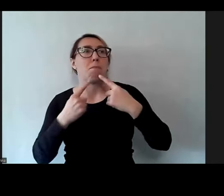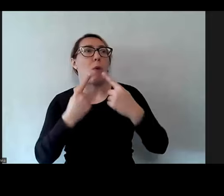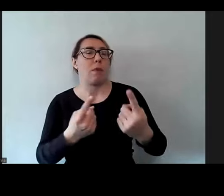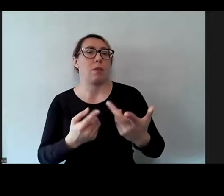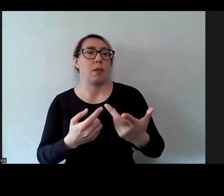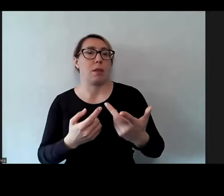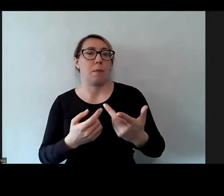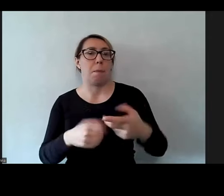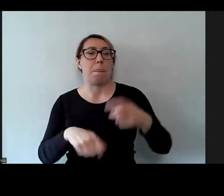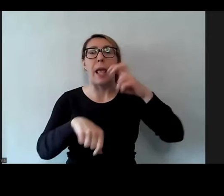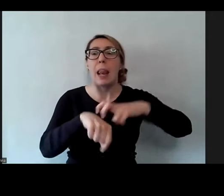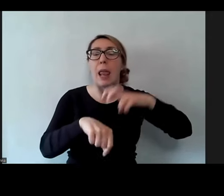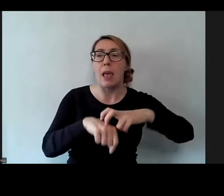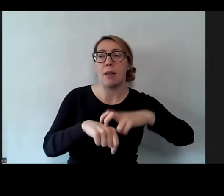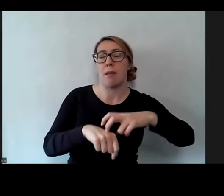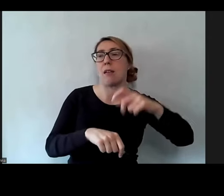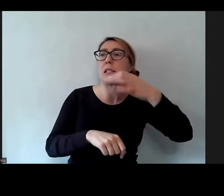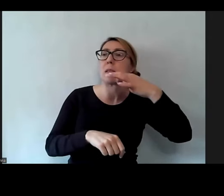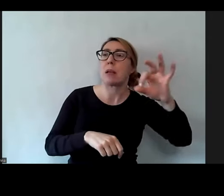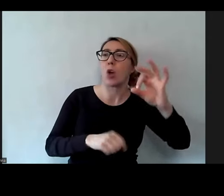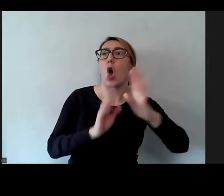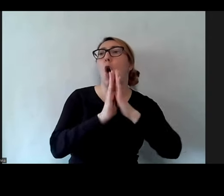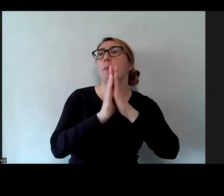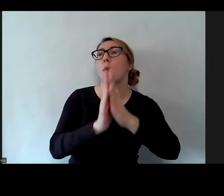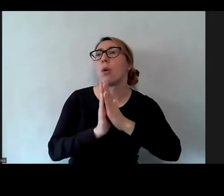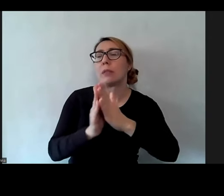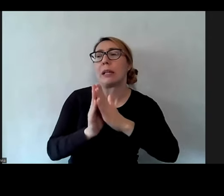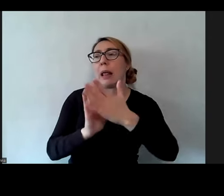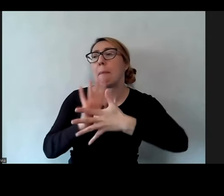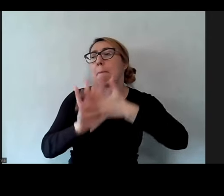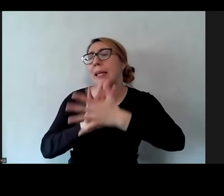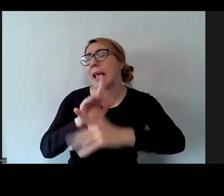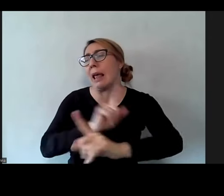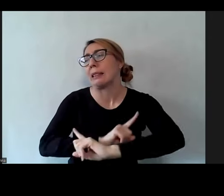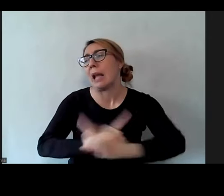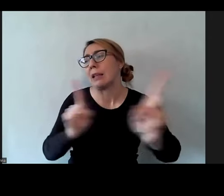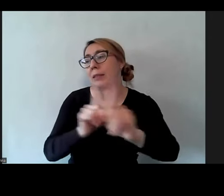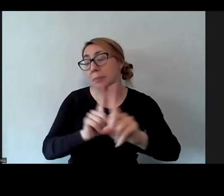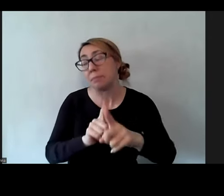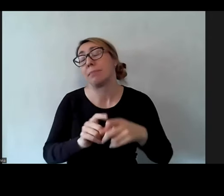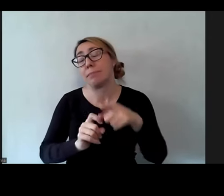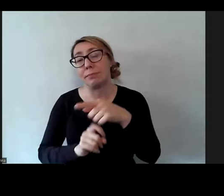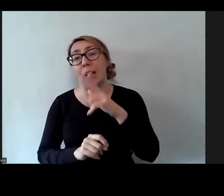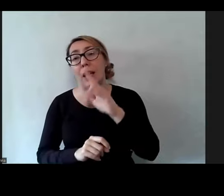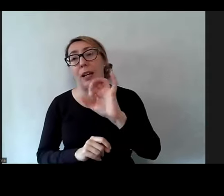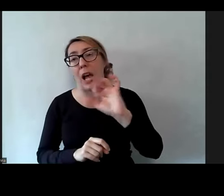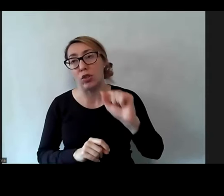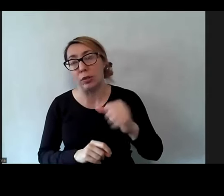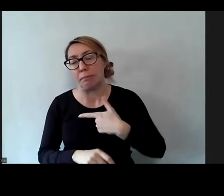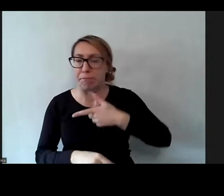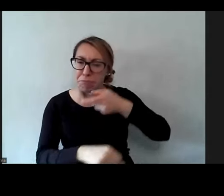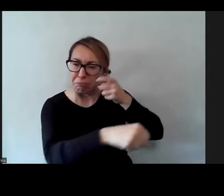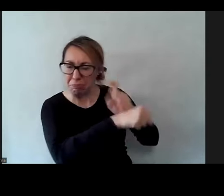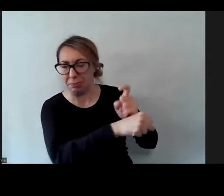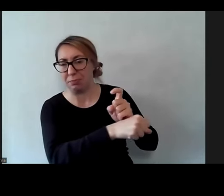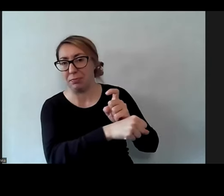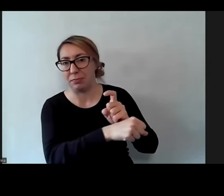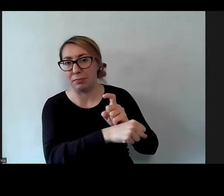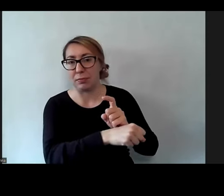I lekarze mówili, specjaliści, tylko niech Pani nie uczy dziecka migowego. I Kasia też poszła pod prąd i Kasia mi